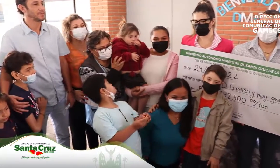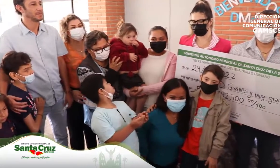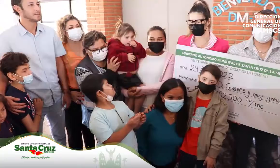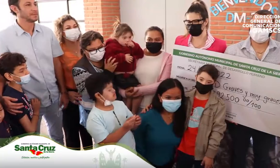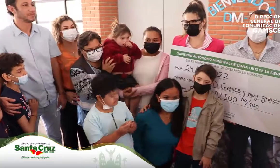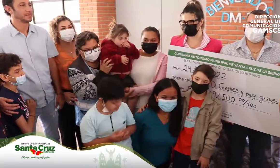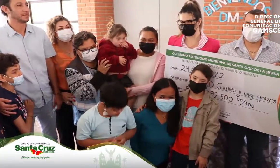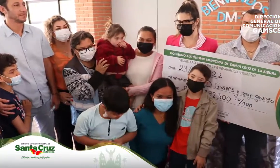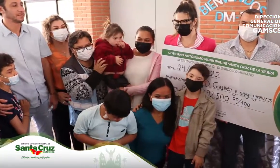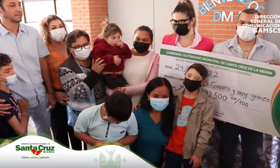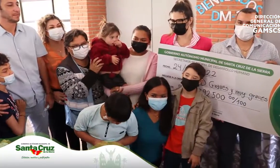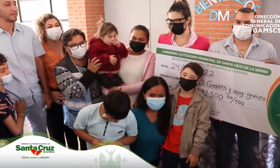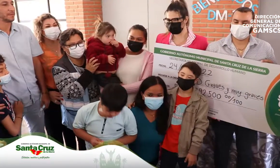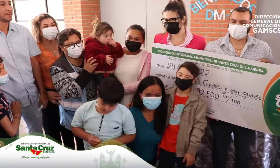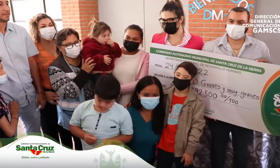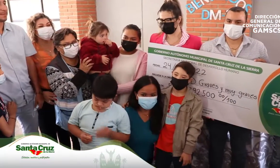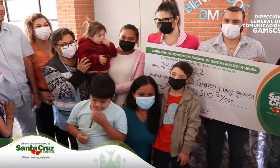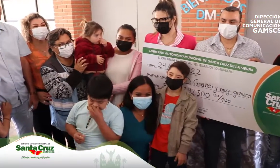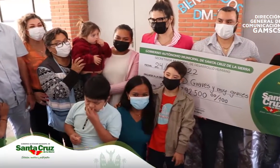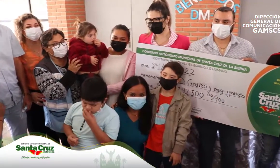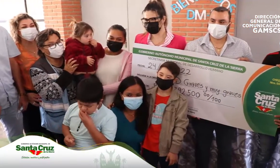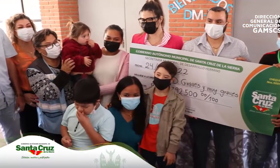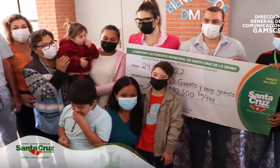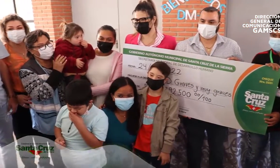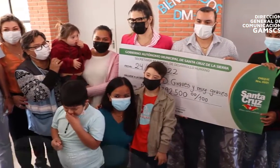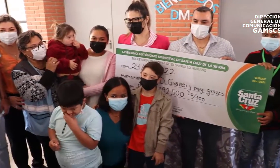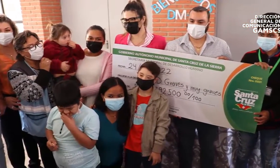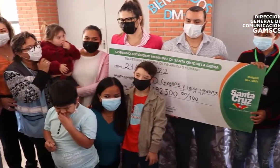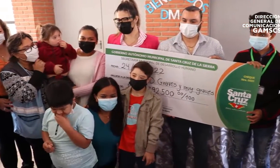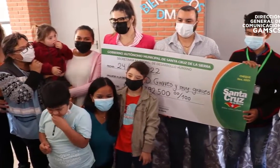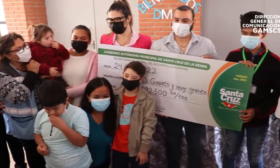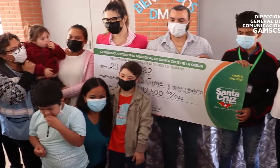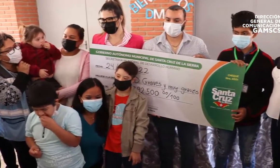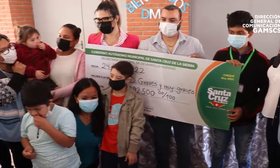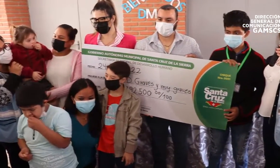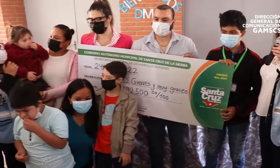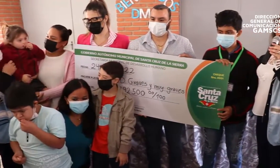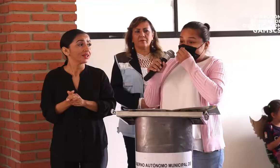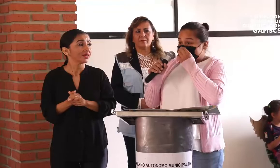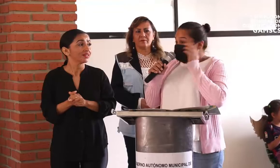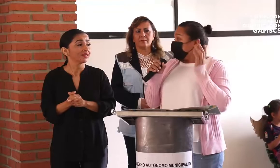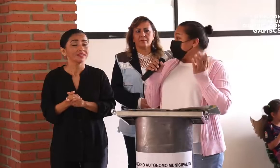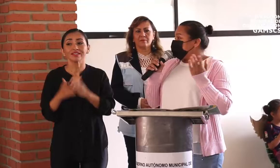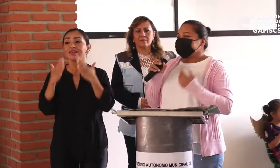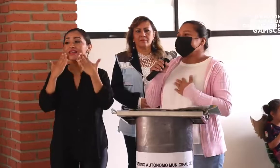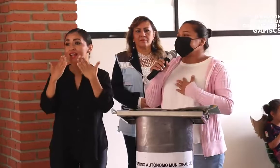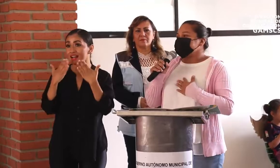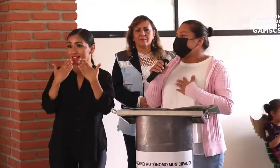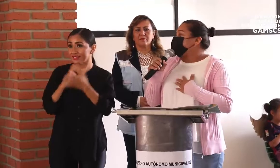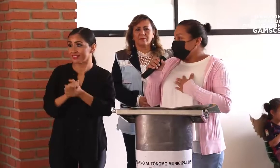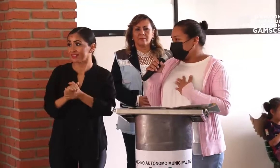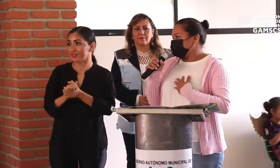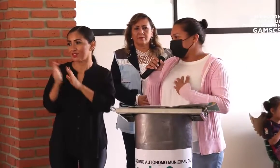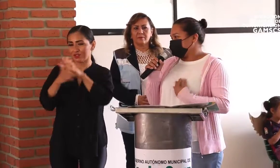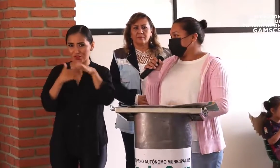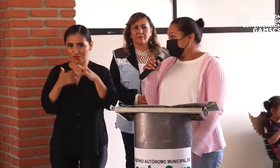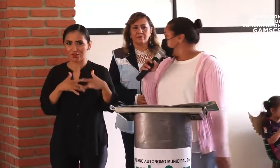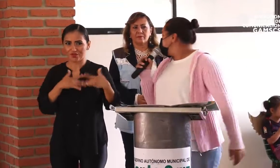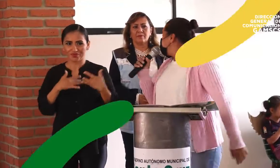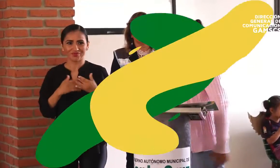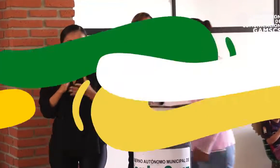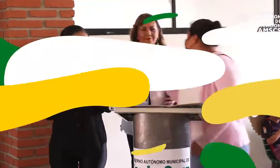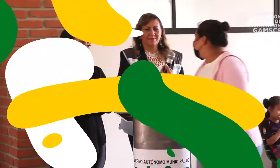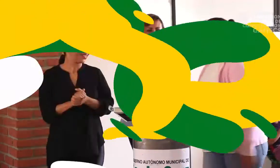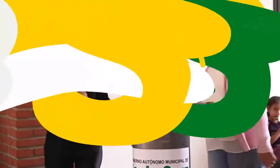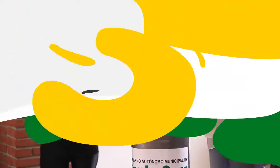agradecidos, hablo por todos los padres, es un apoyo grande para nosotros, la verdad. Agradecerle de todo corazón.